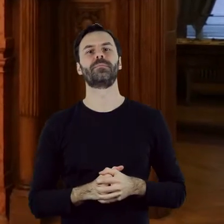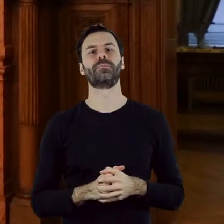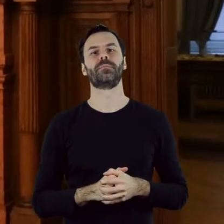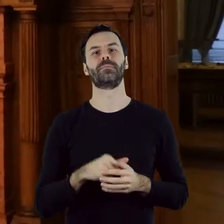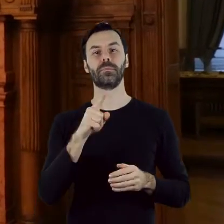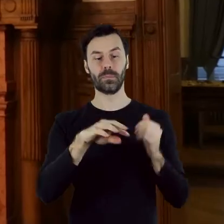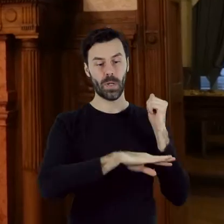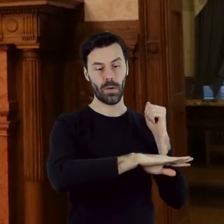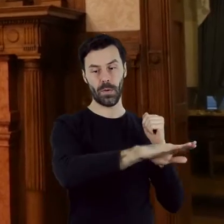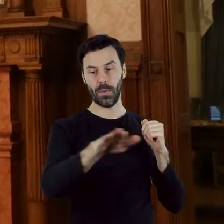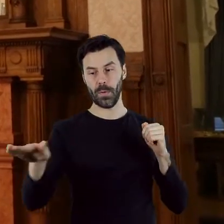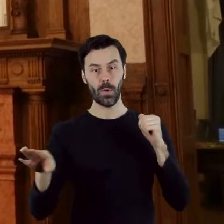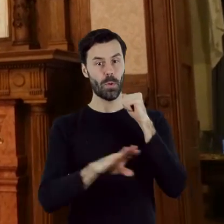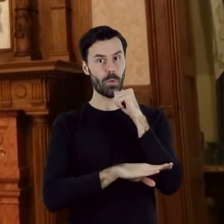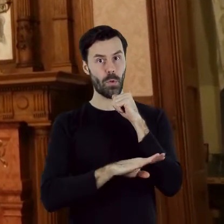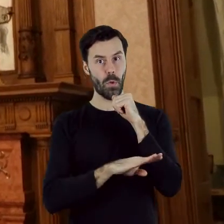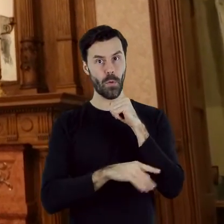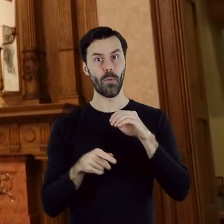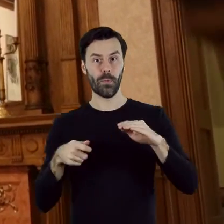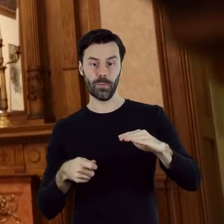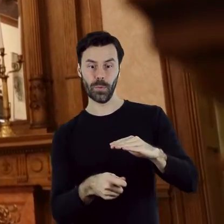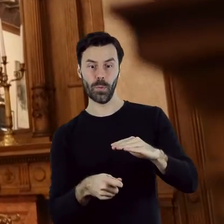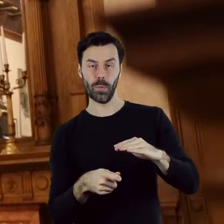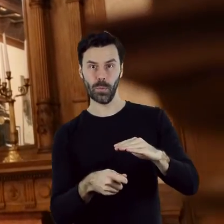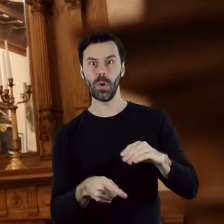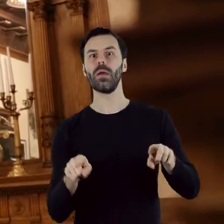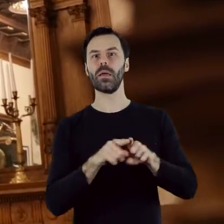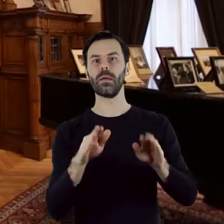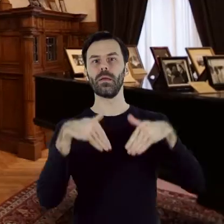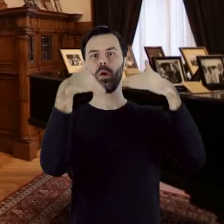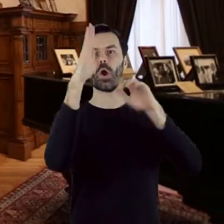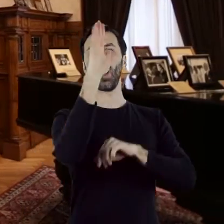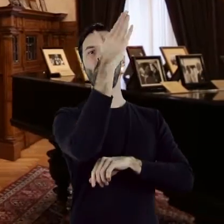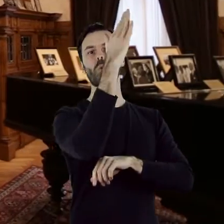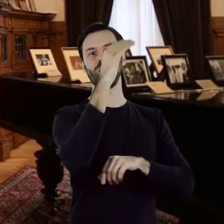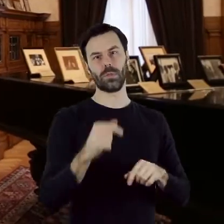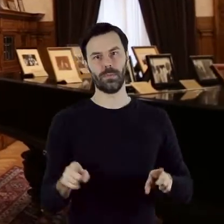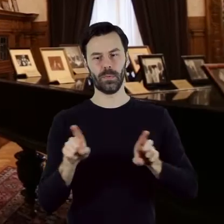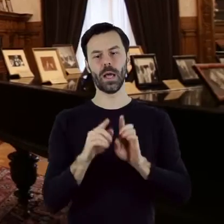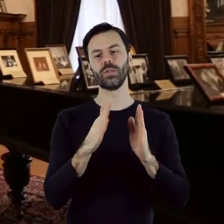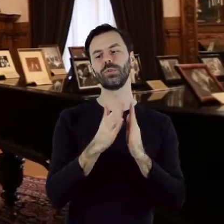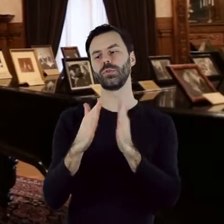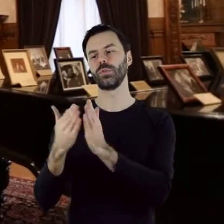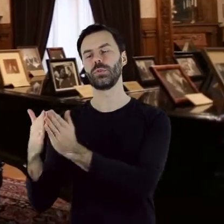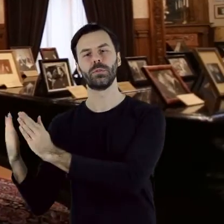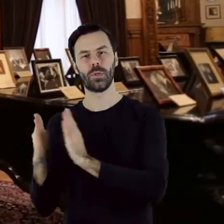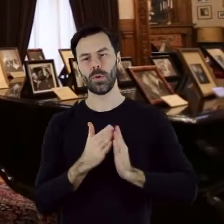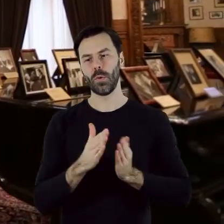boazerii wkomponowany został kominek z lustrem w nastawie, częściowo przeszklone szafki biblioteczne oraz